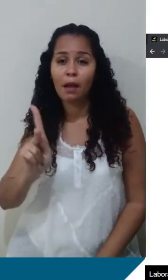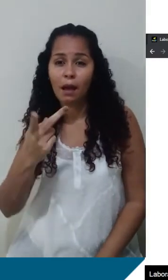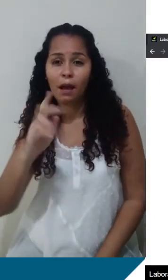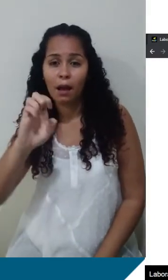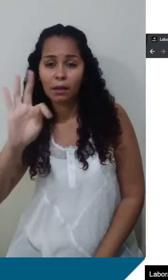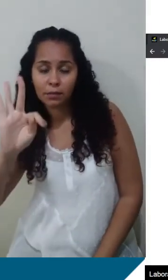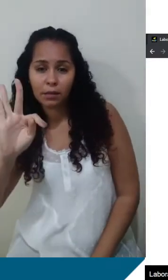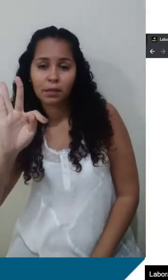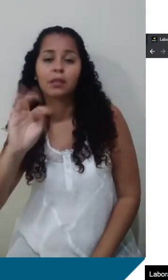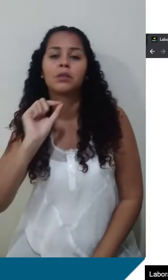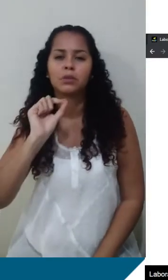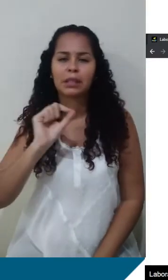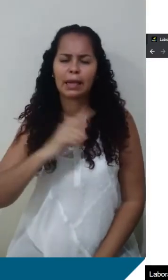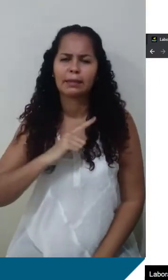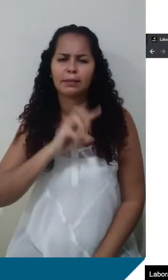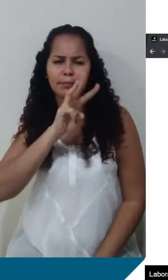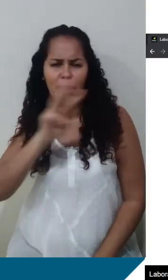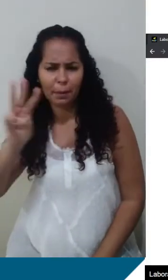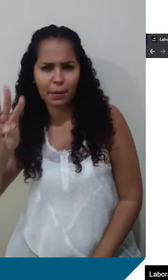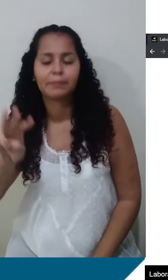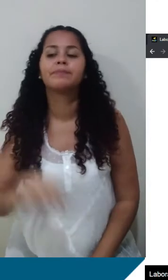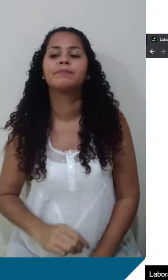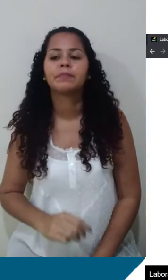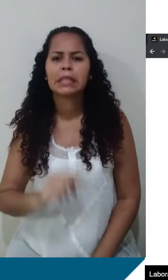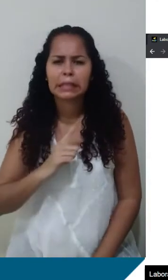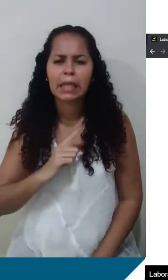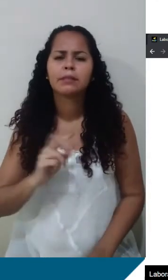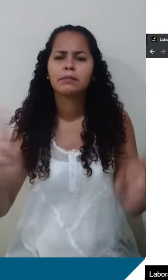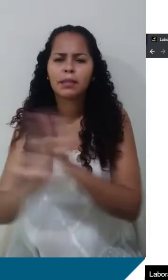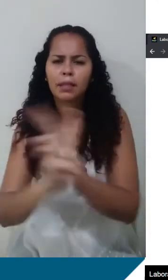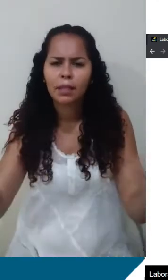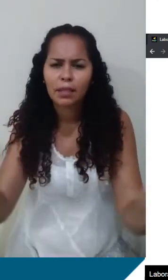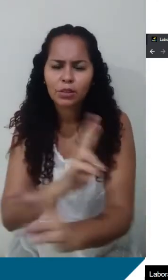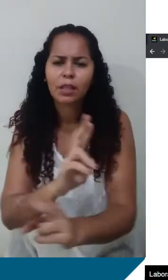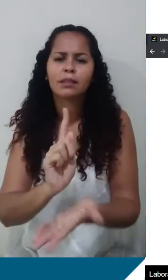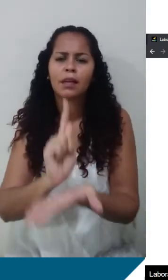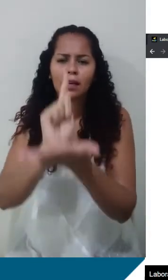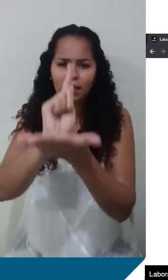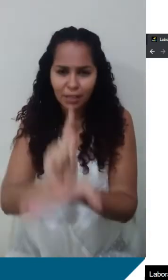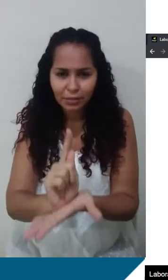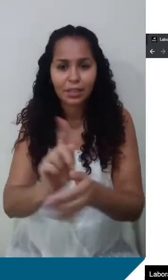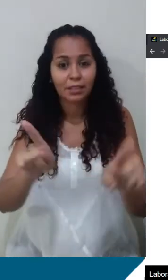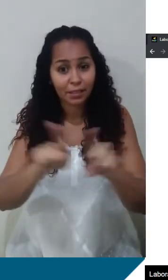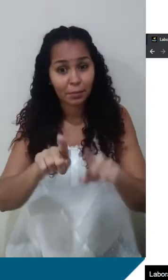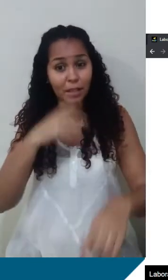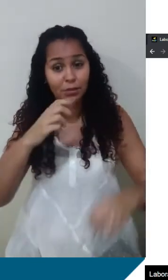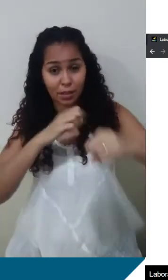O FET tem outras coisas relacionadas à gravitação. Ele tem, por exemplo, com as órbitas do Sol com a